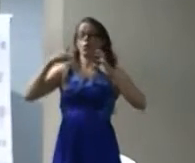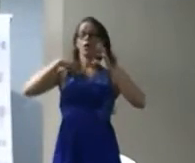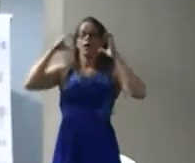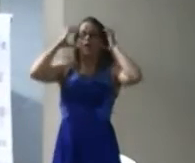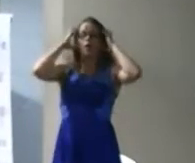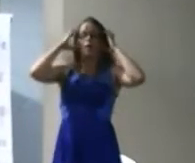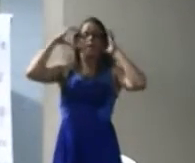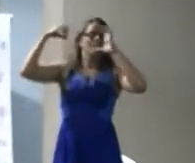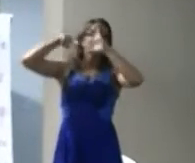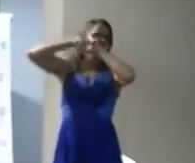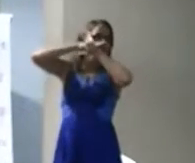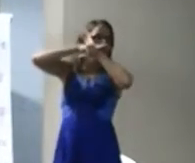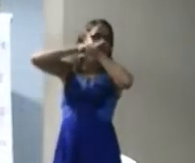O que